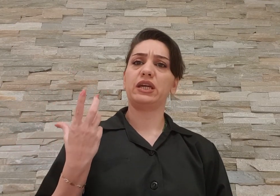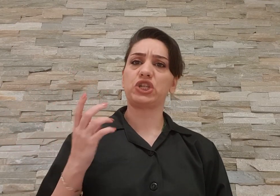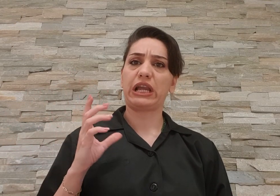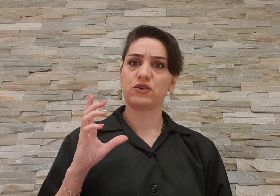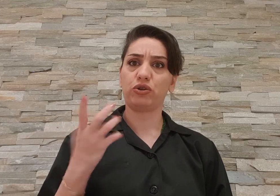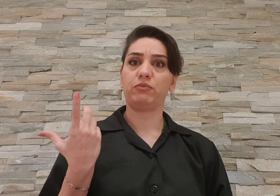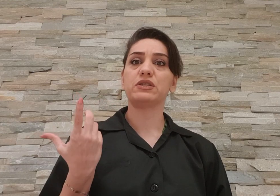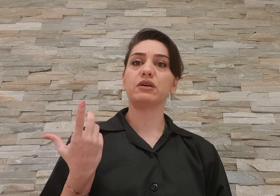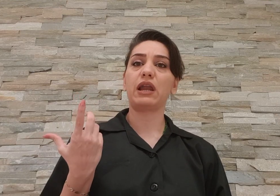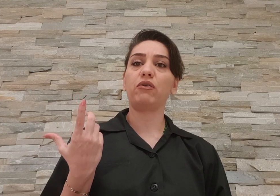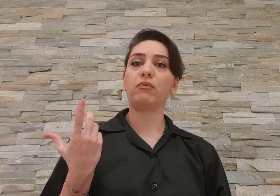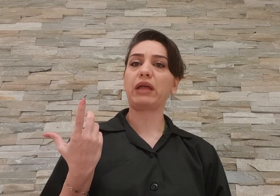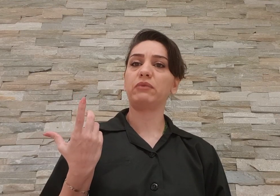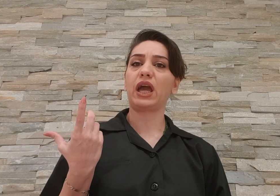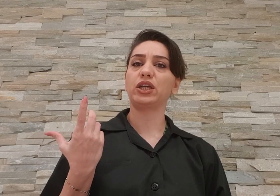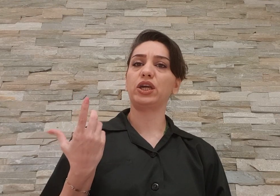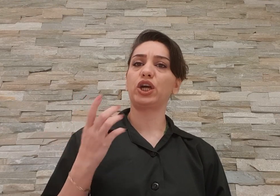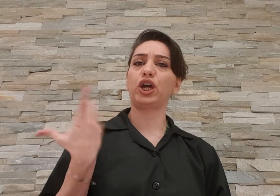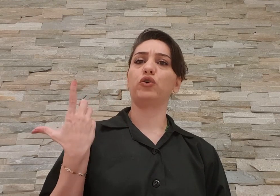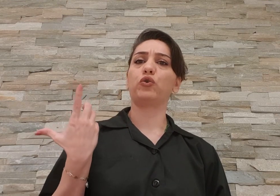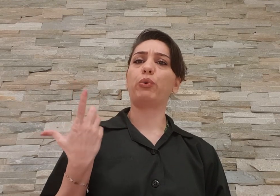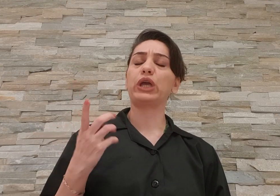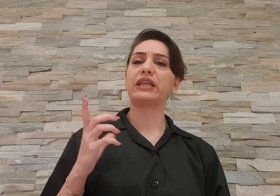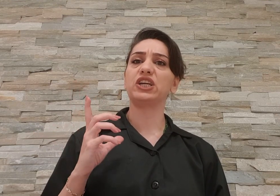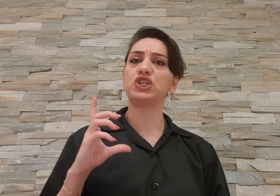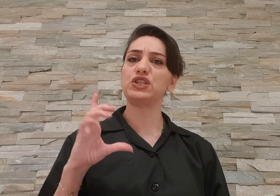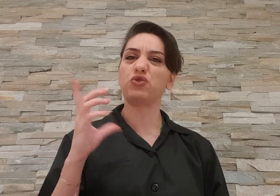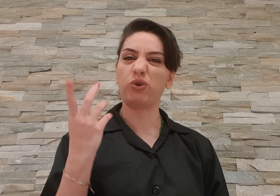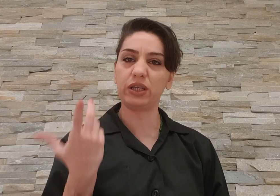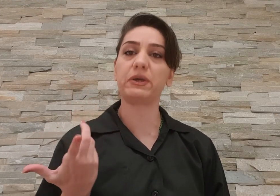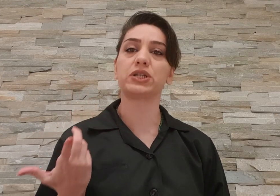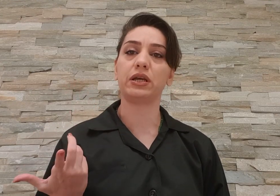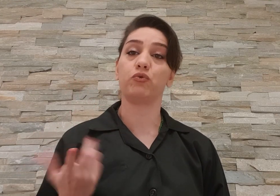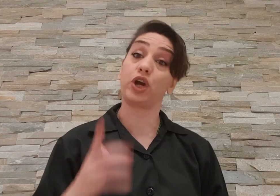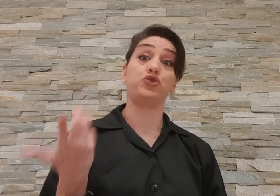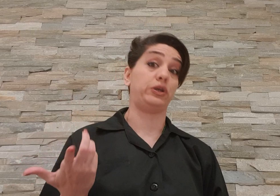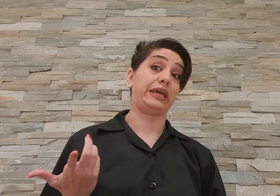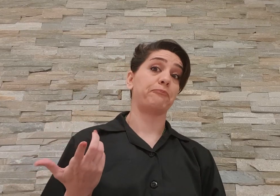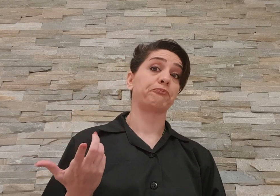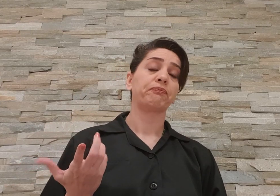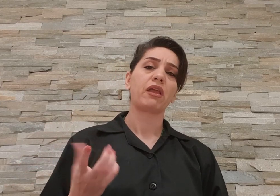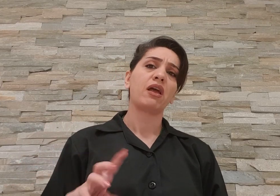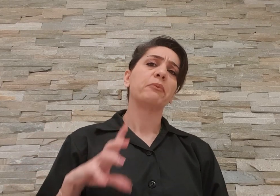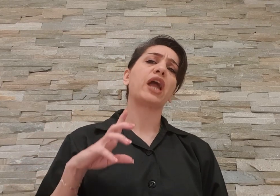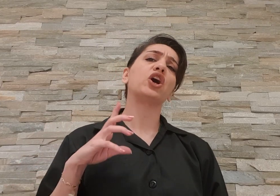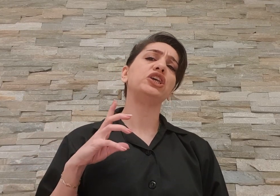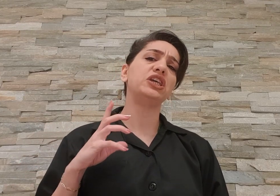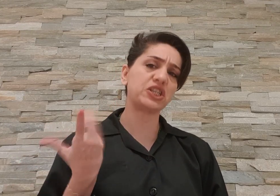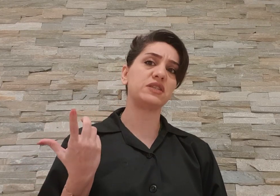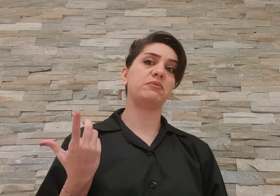یه جلساتی میذارن و بعد میگن که خیلی خب باید یه چیزی تولید بشه اونا اینجوری میگن میگن آقای یه چیزی